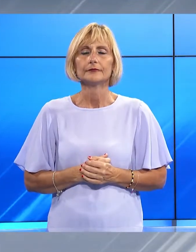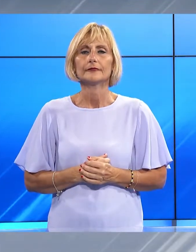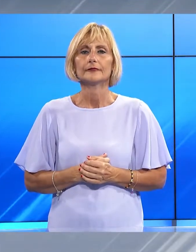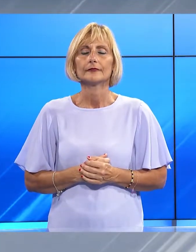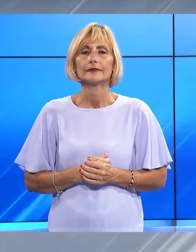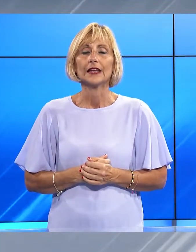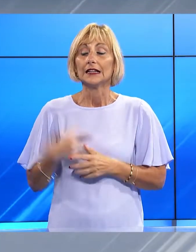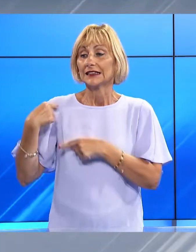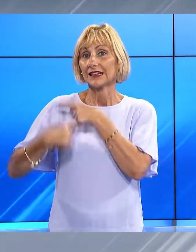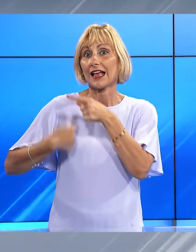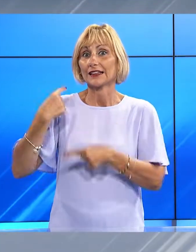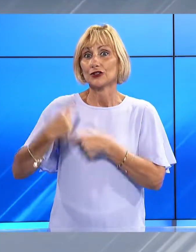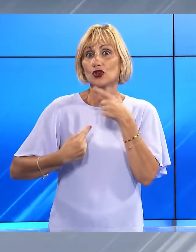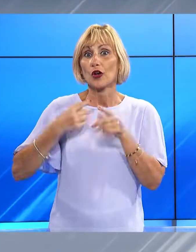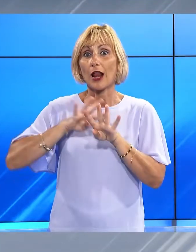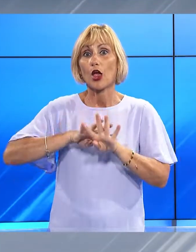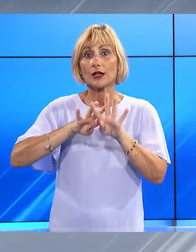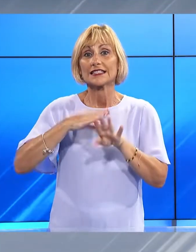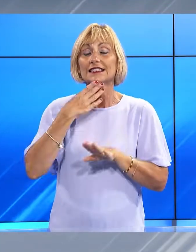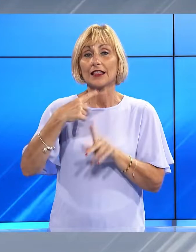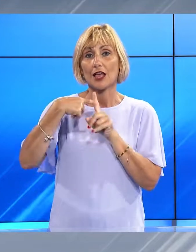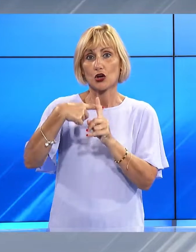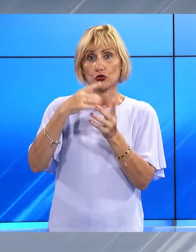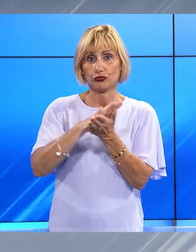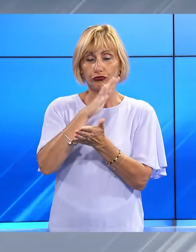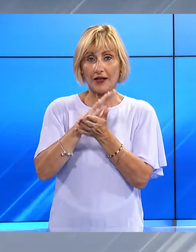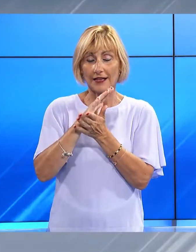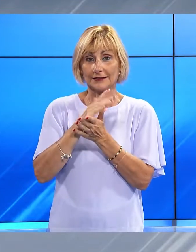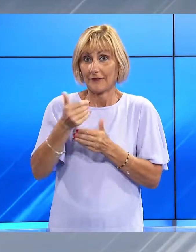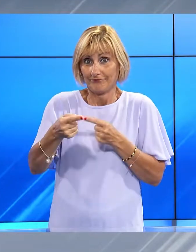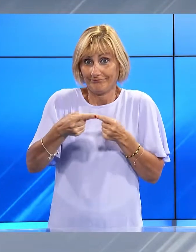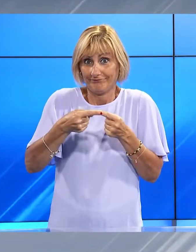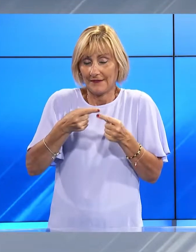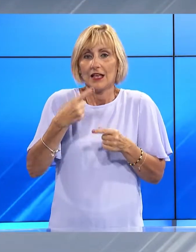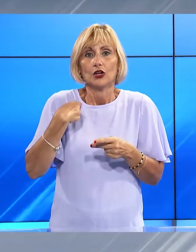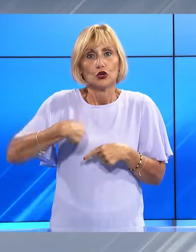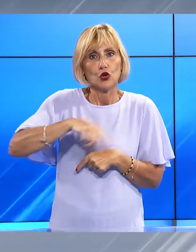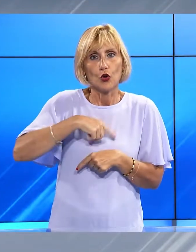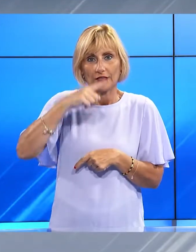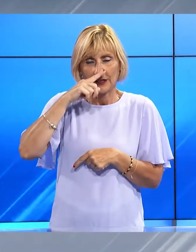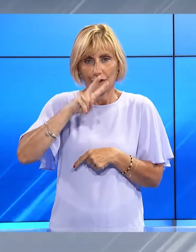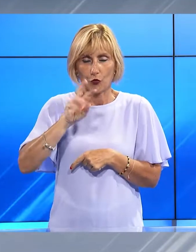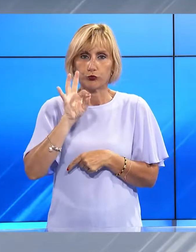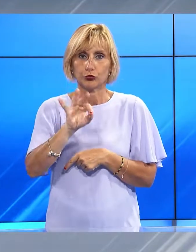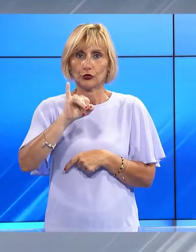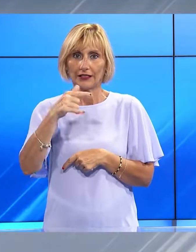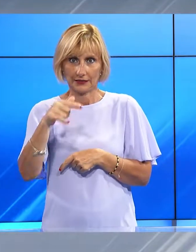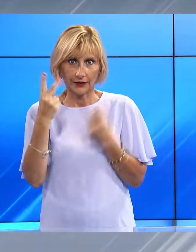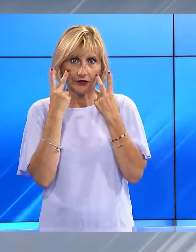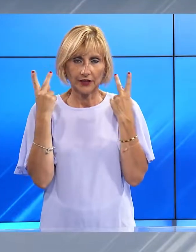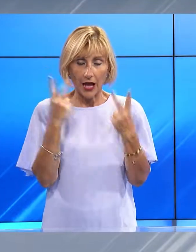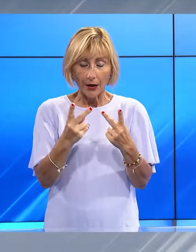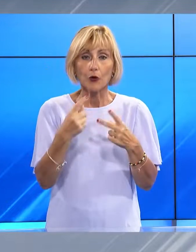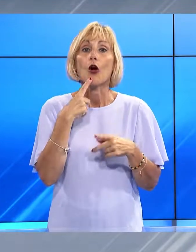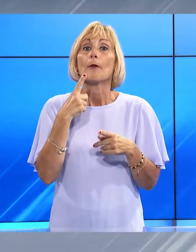la tradizionale luminara di Santa Croce a Lucca, lo vediamo anche su noi.tv.it, intanto conto alla rovescia per la nostra diretta, a